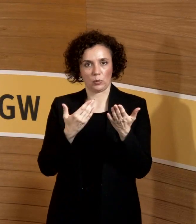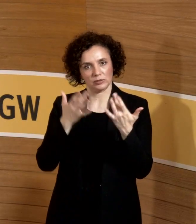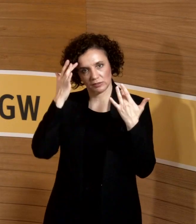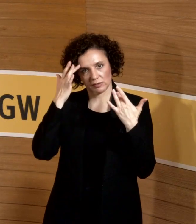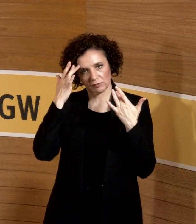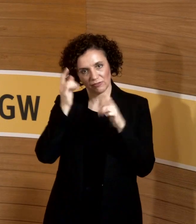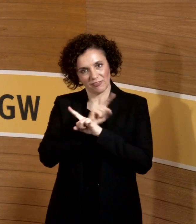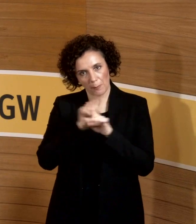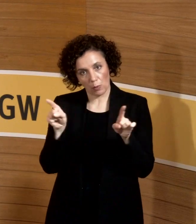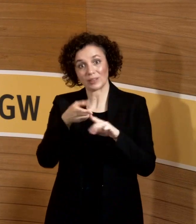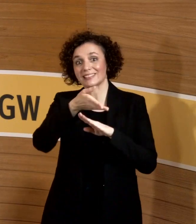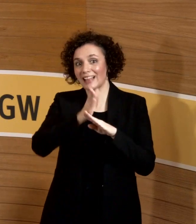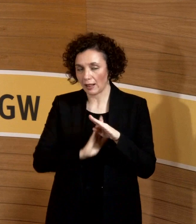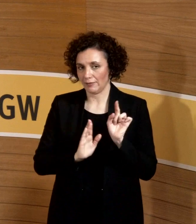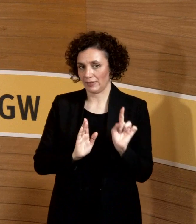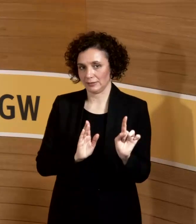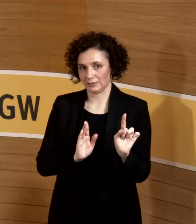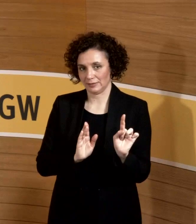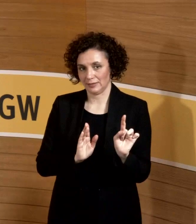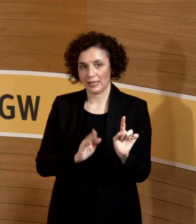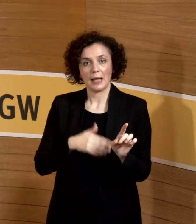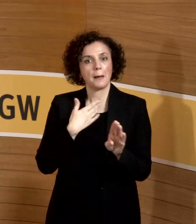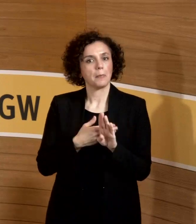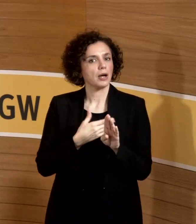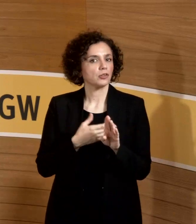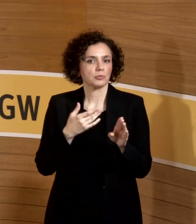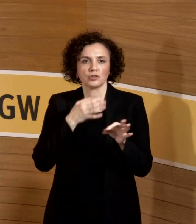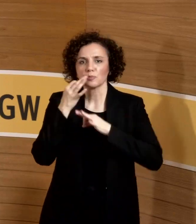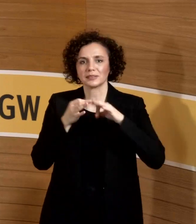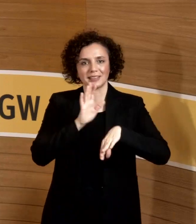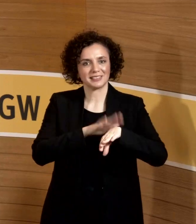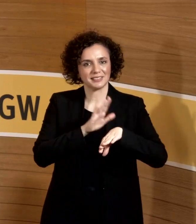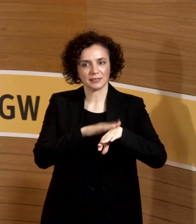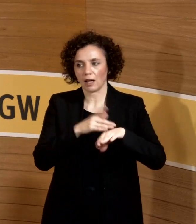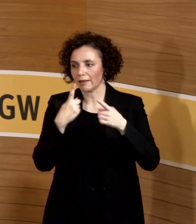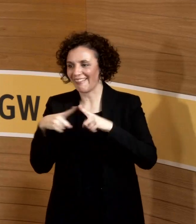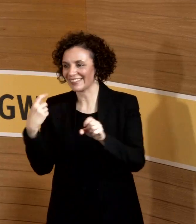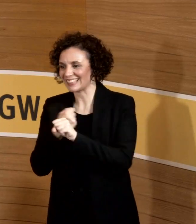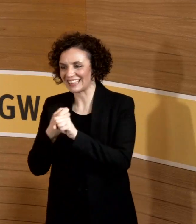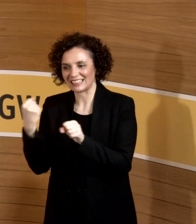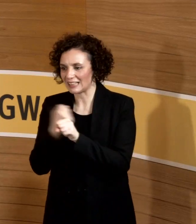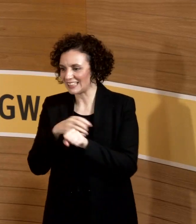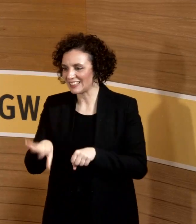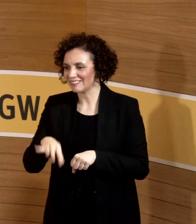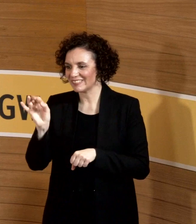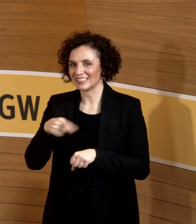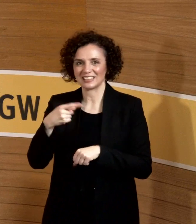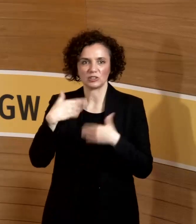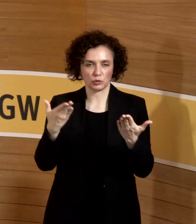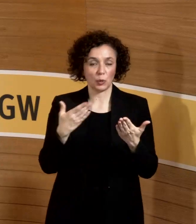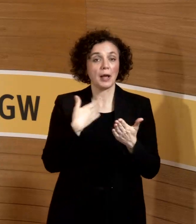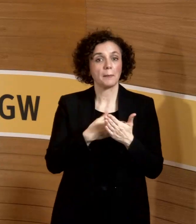für diese halbe oder wie geartete Zeitabschnitte nichts anderes findet. Bei uns im Klinikum, Wunsch der